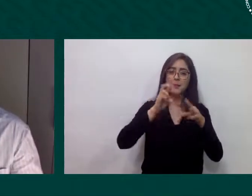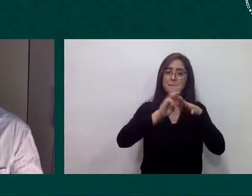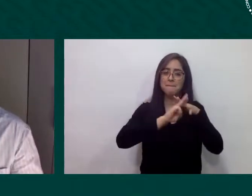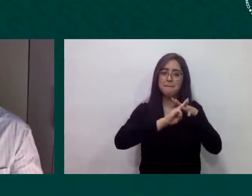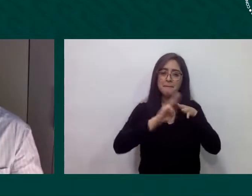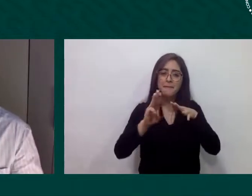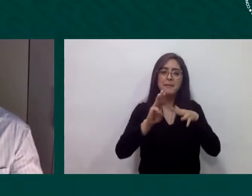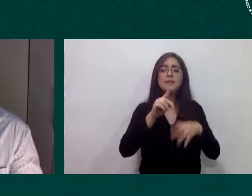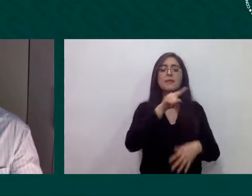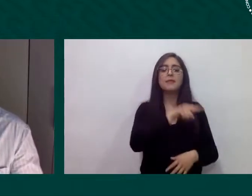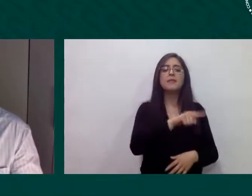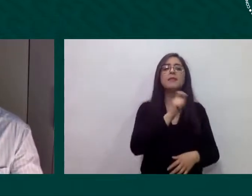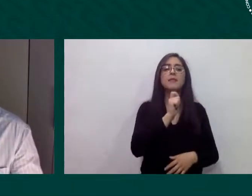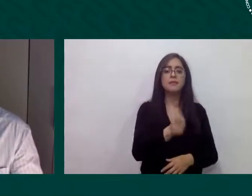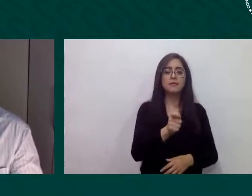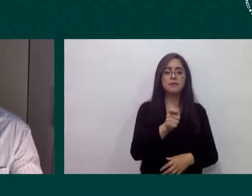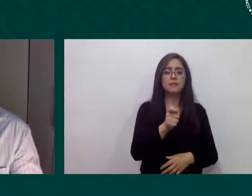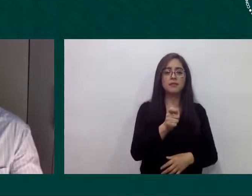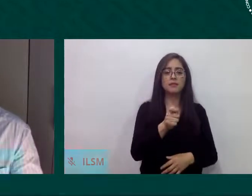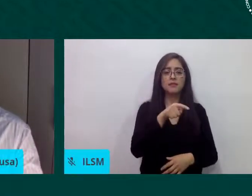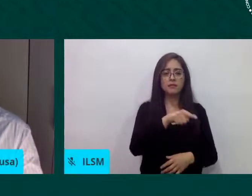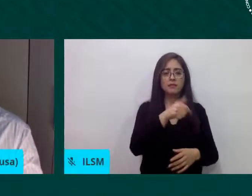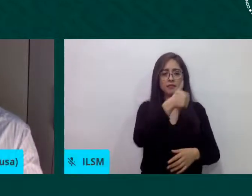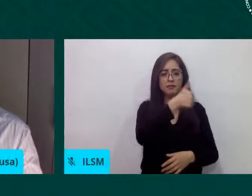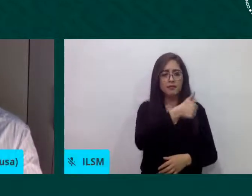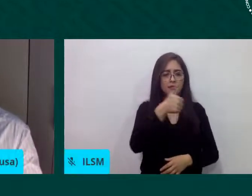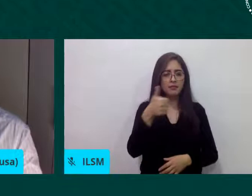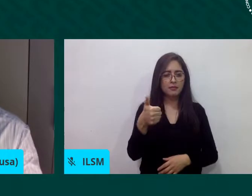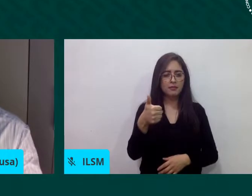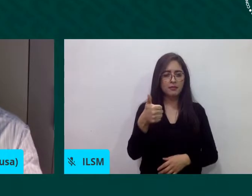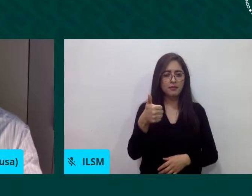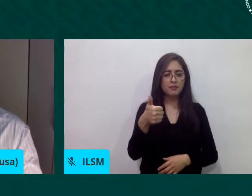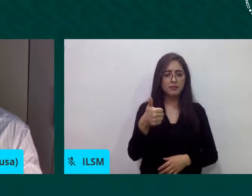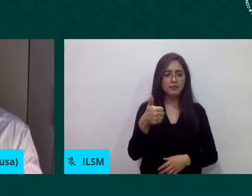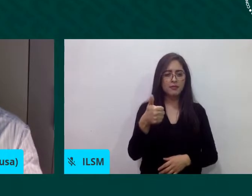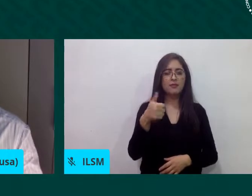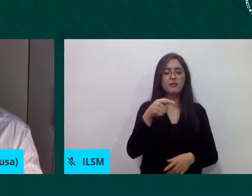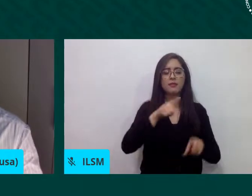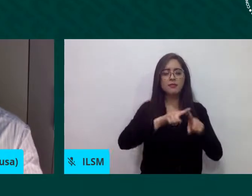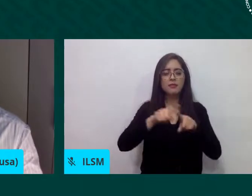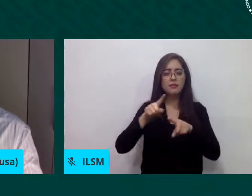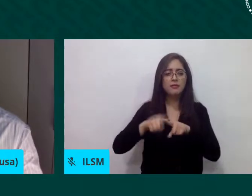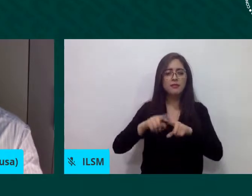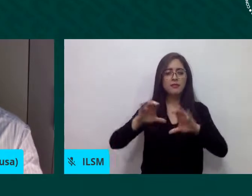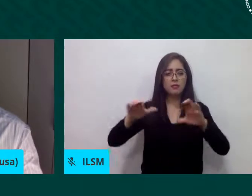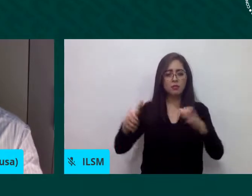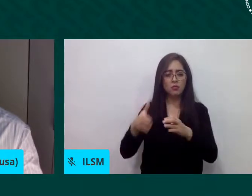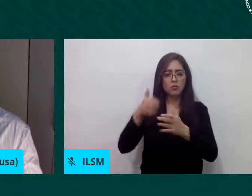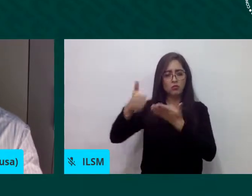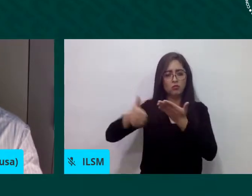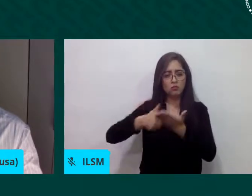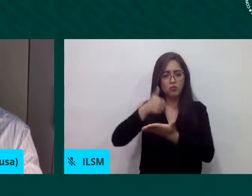estados que en el nivel local participa a través del mecanismo de alcaldes